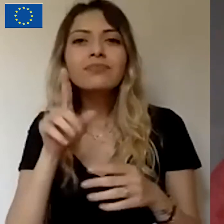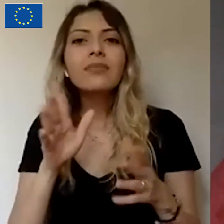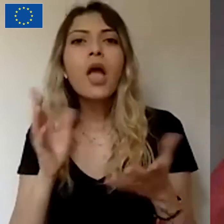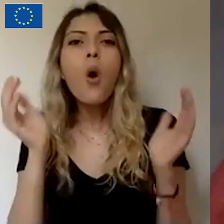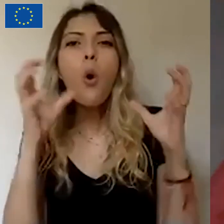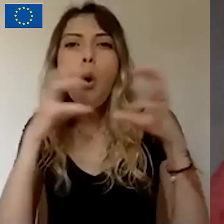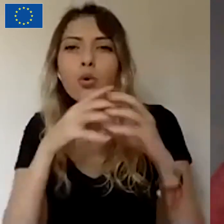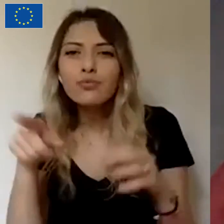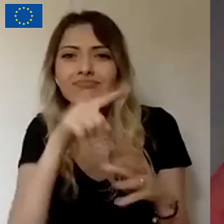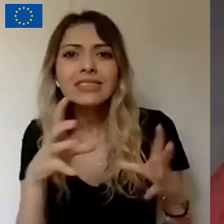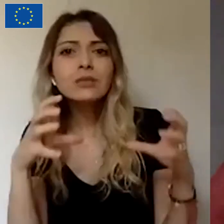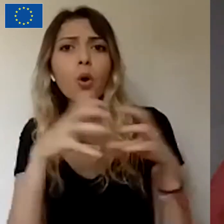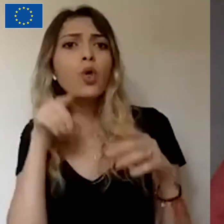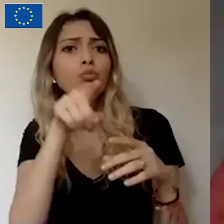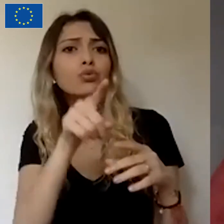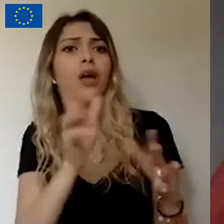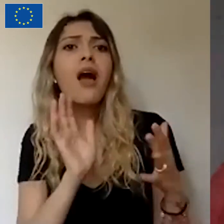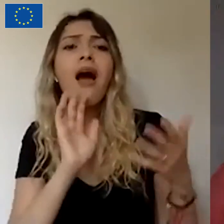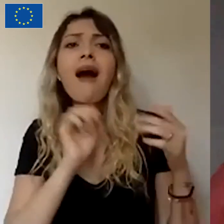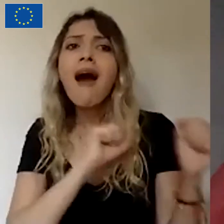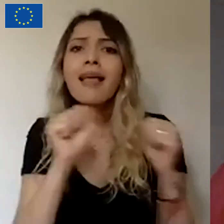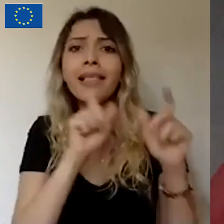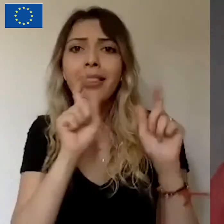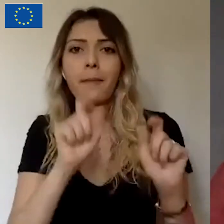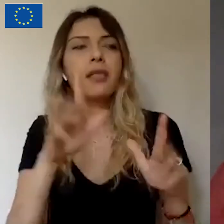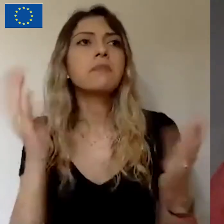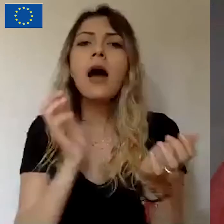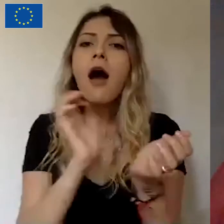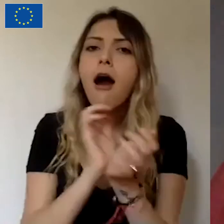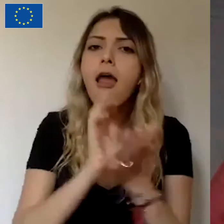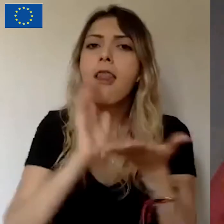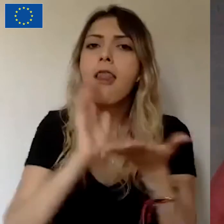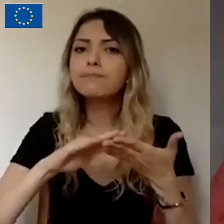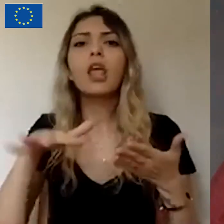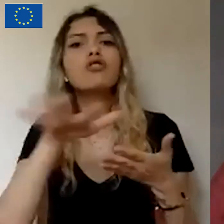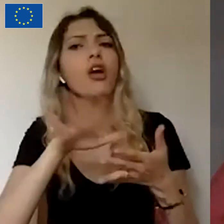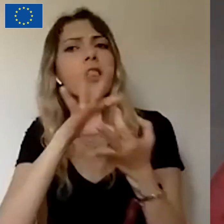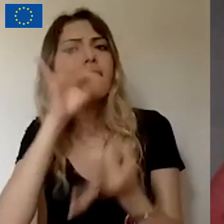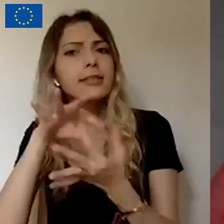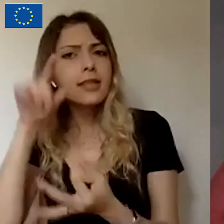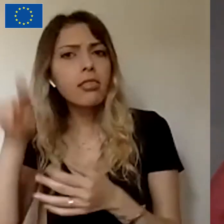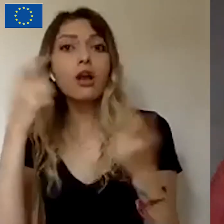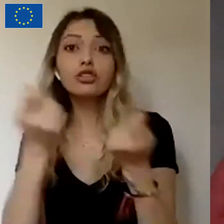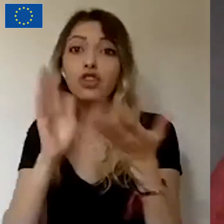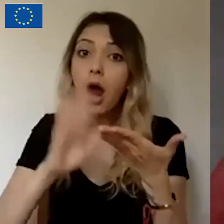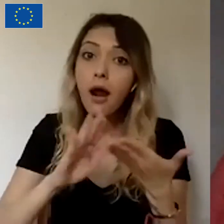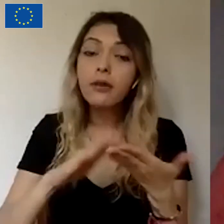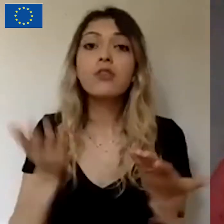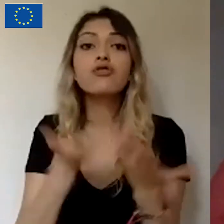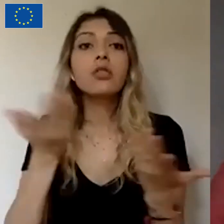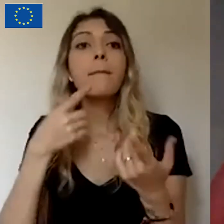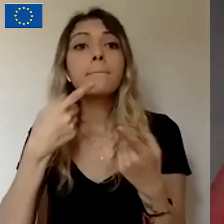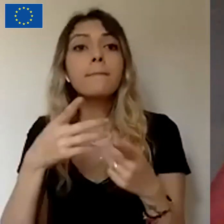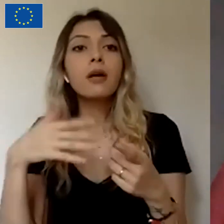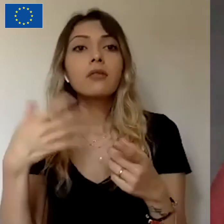Bunlar kim olabilir? Mesela aileniz, arkadaşlarınız, çevrenizdeki insanlar, iş arkadaşlarınız ya da belki görüşmeyi